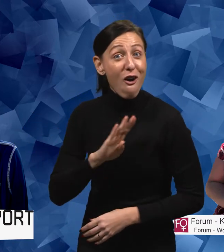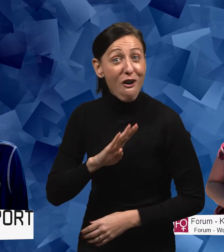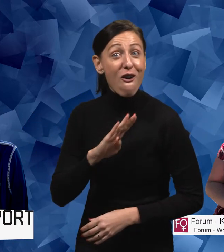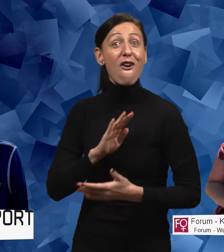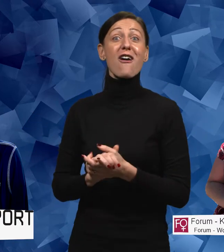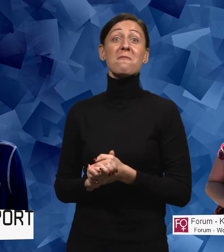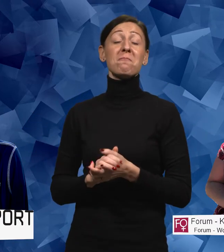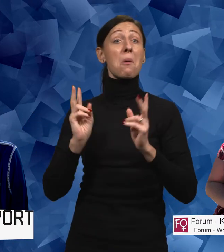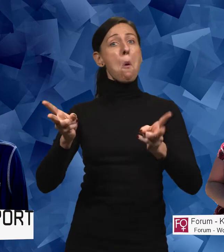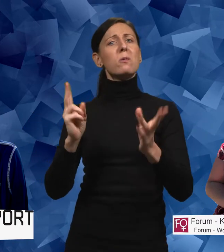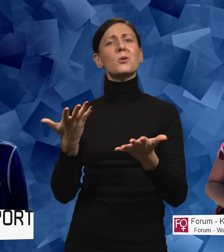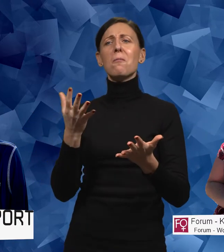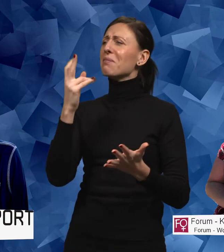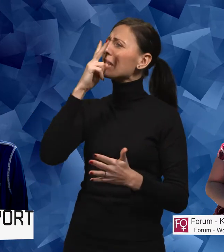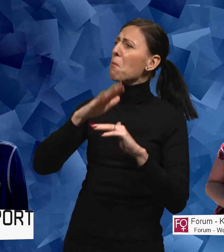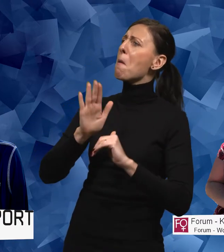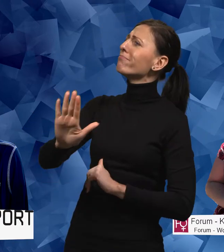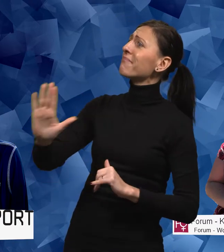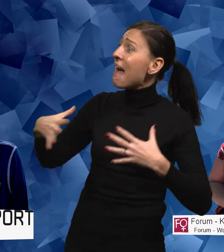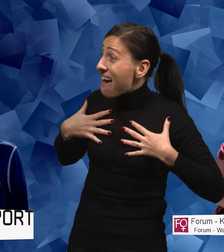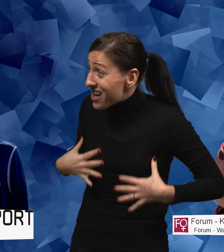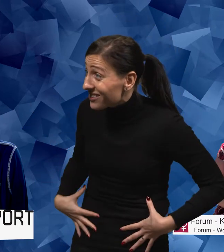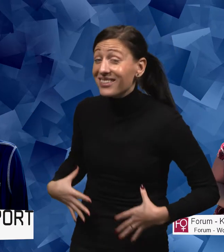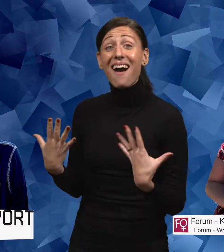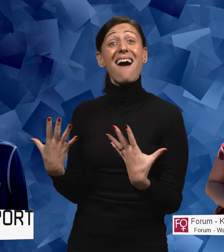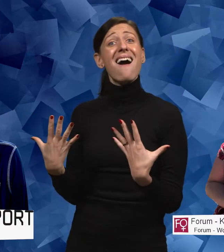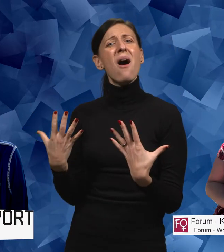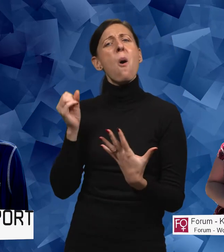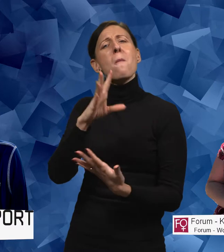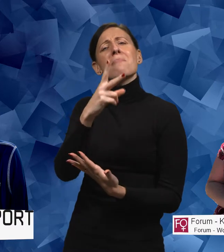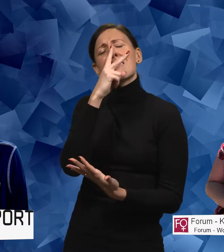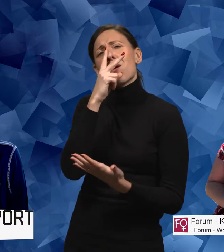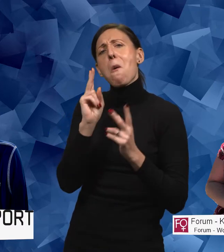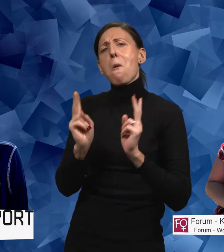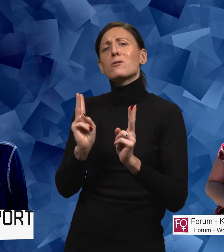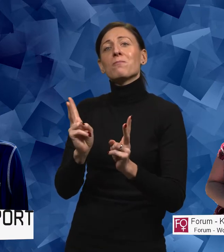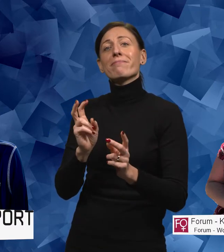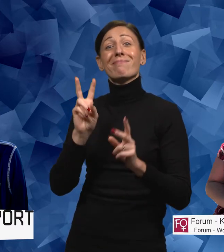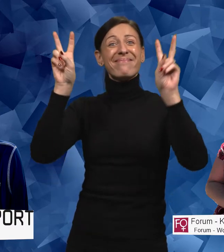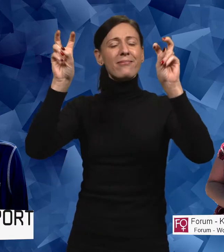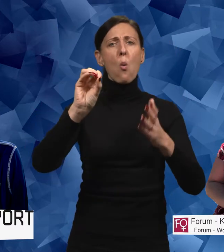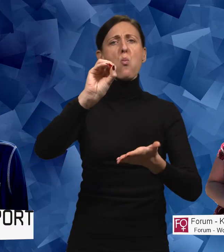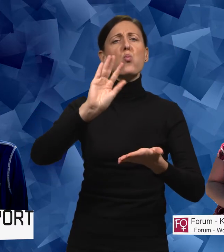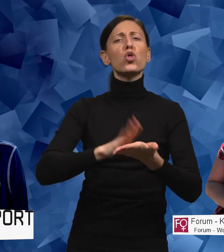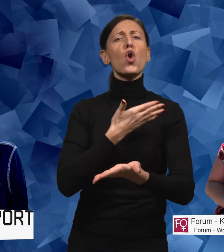har, men också det här med hälsa. Och då tittar man ju också på det här med onödig